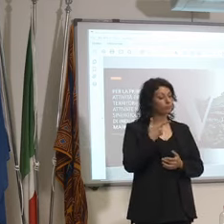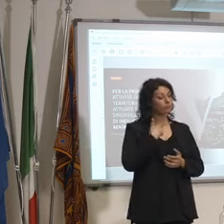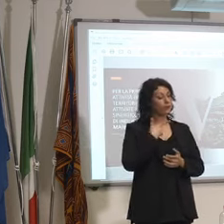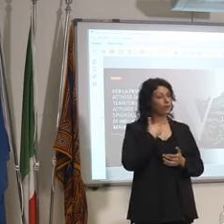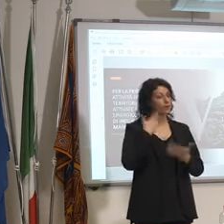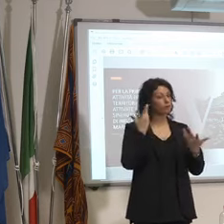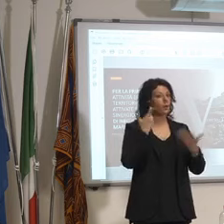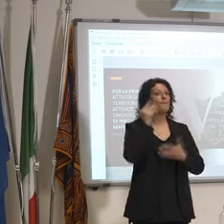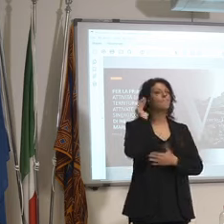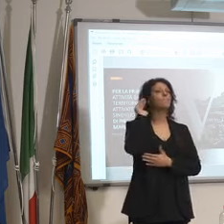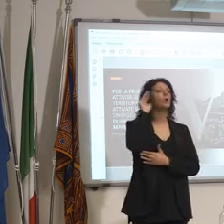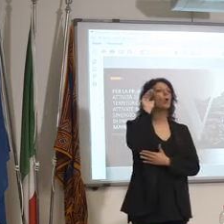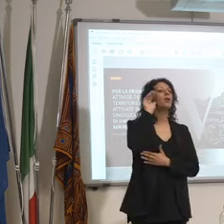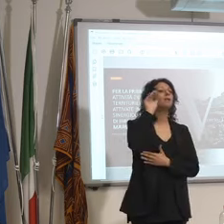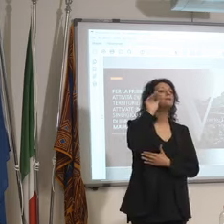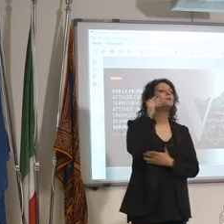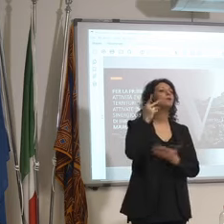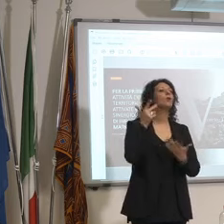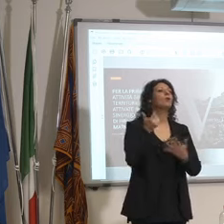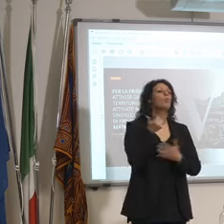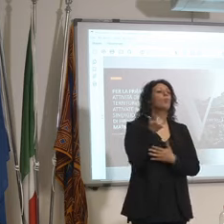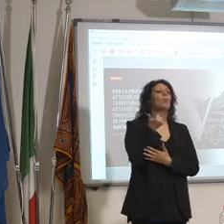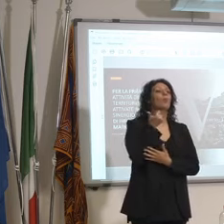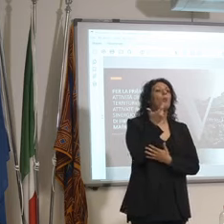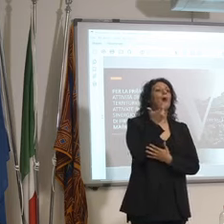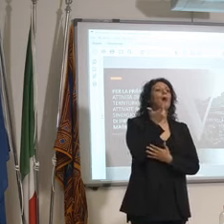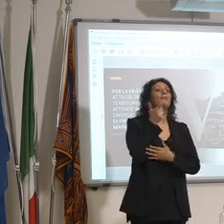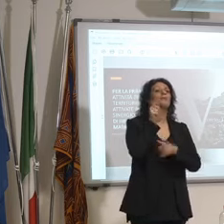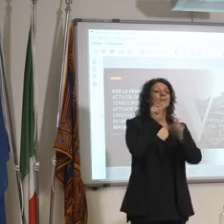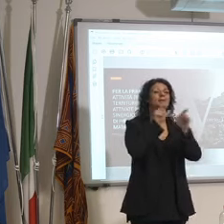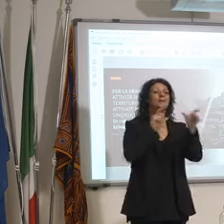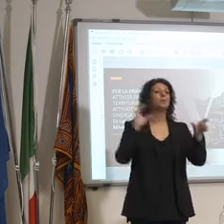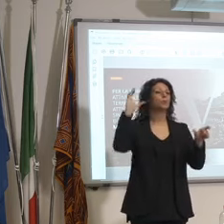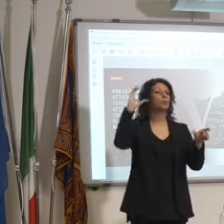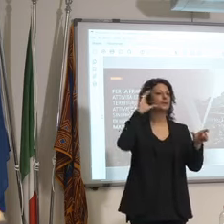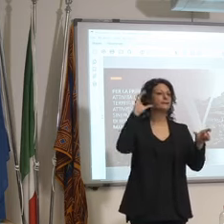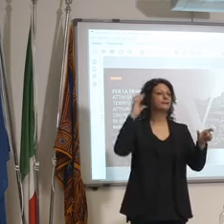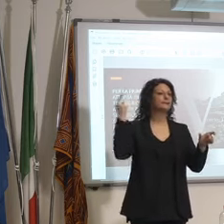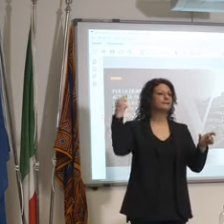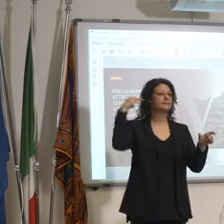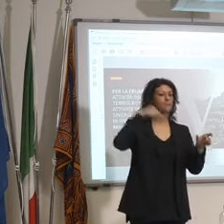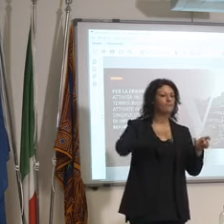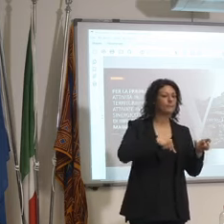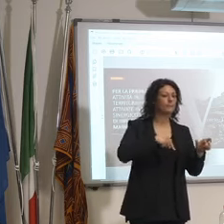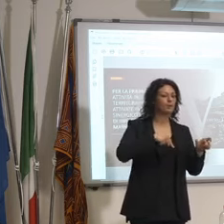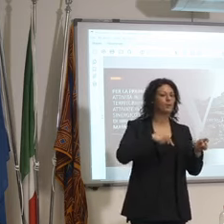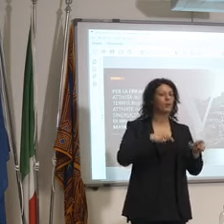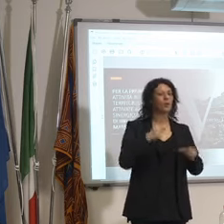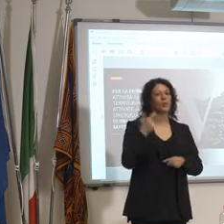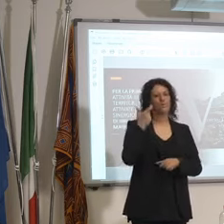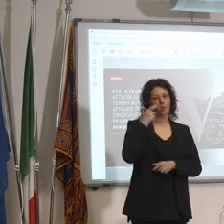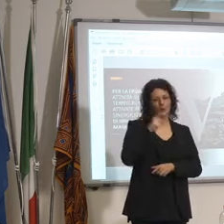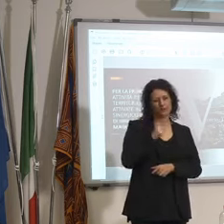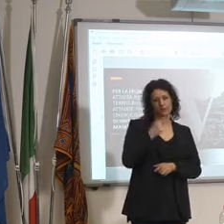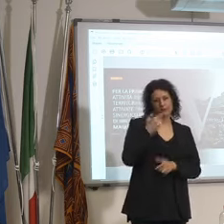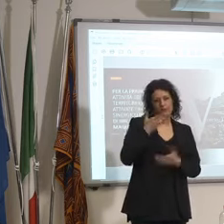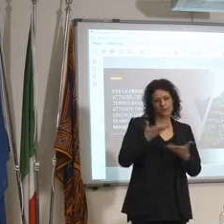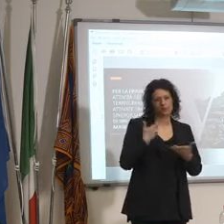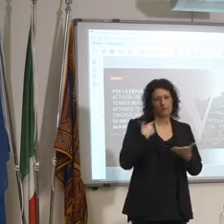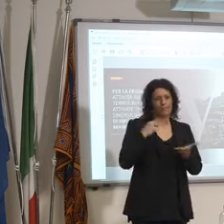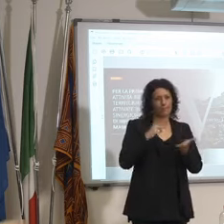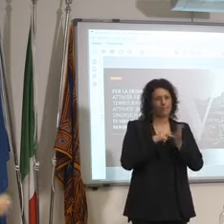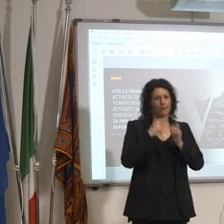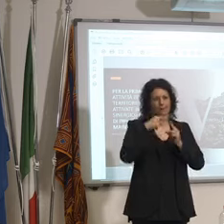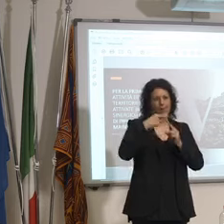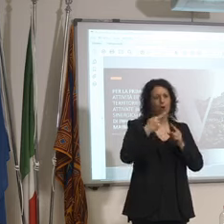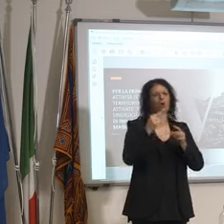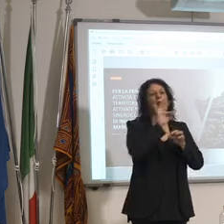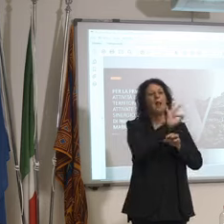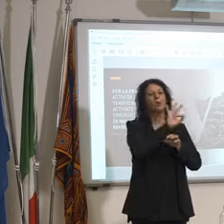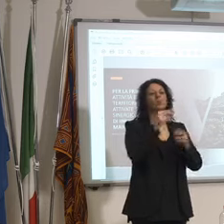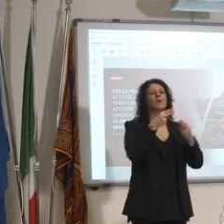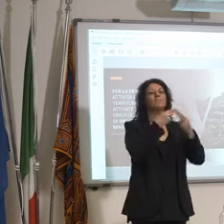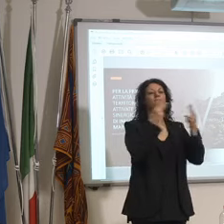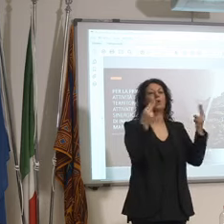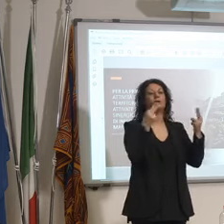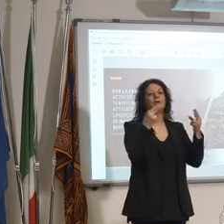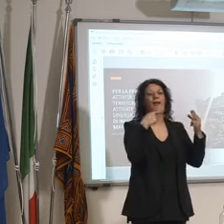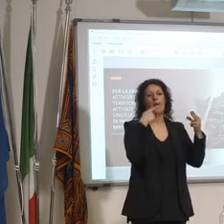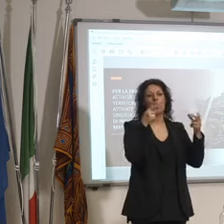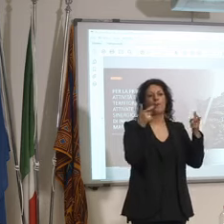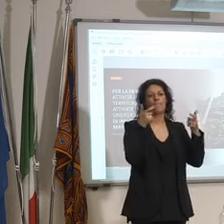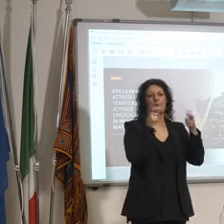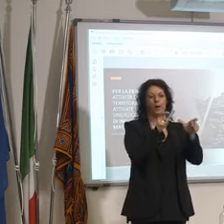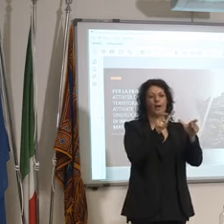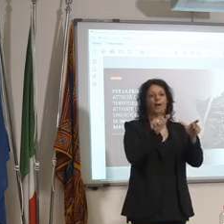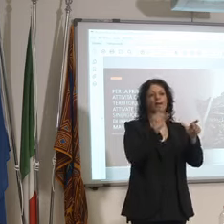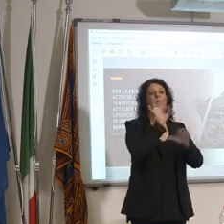dicono alla luce del fatto che le frontiere ancora non sono aperte che molti fanno incontri anche con la propria di viaggiare ma guardi noi